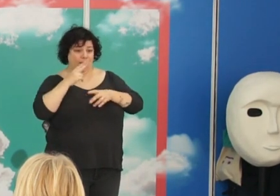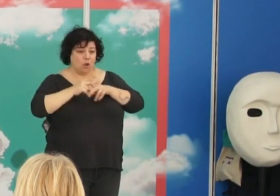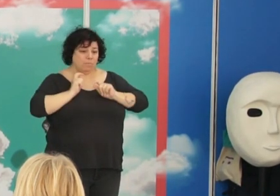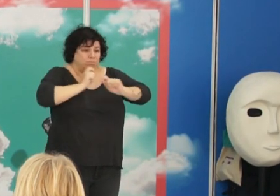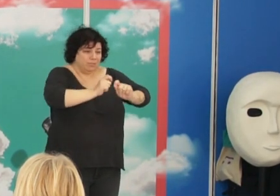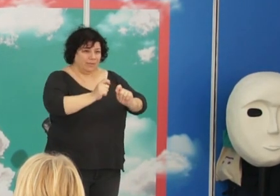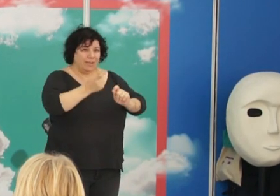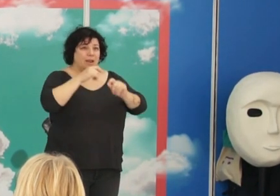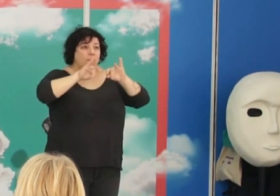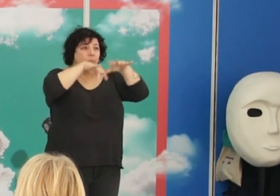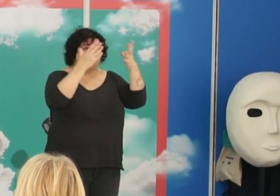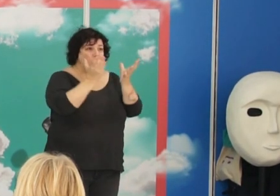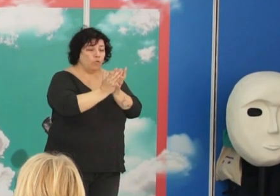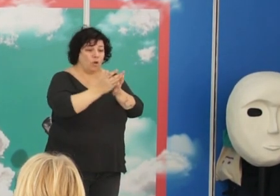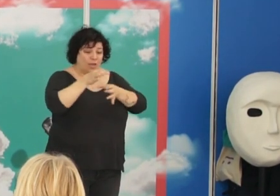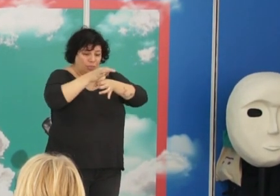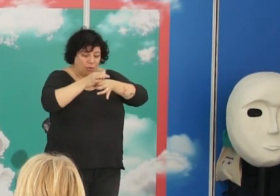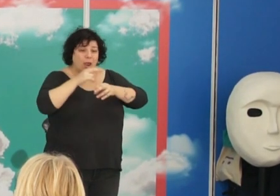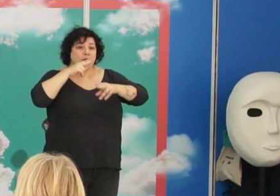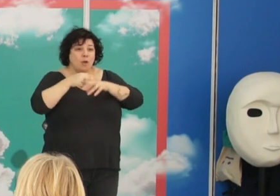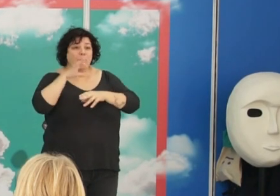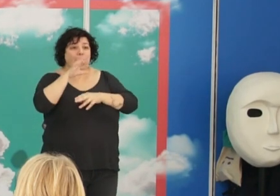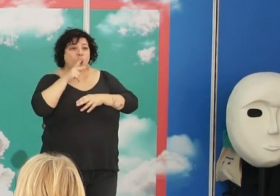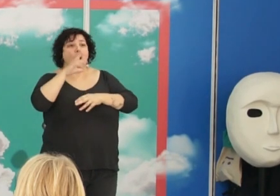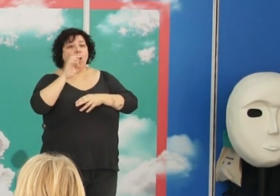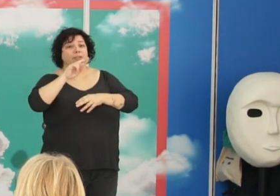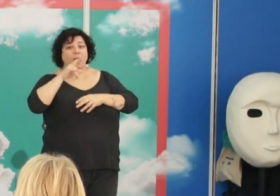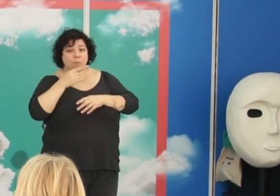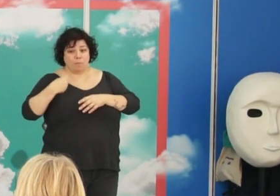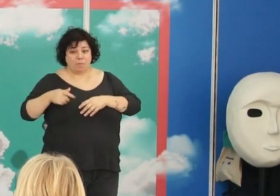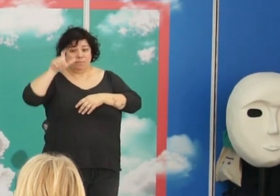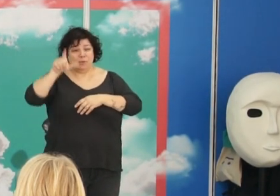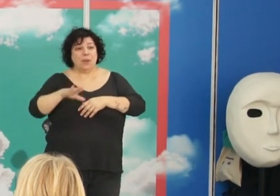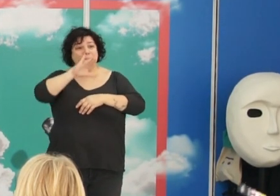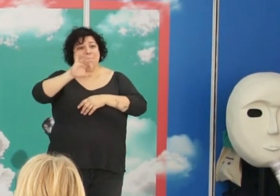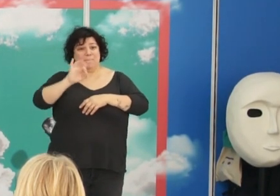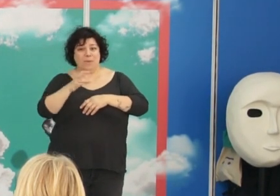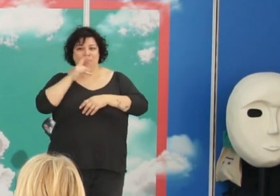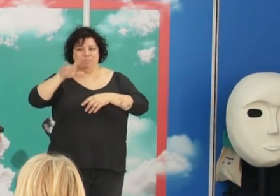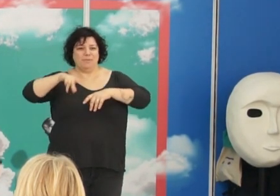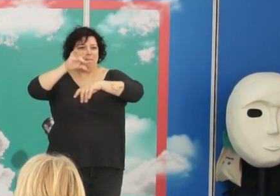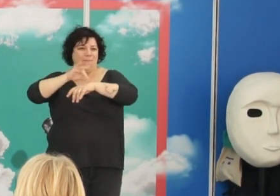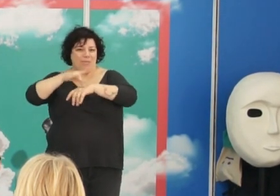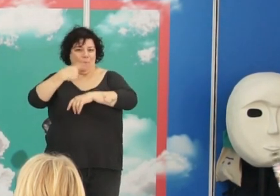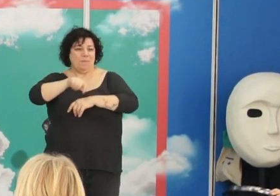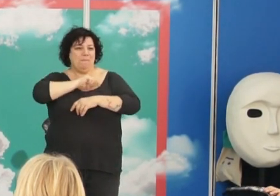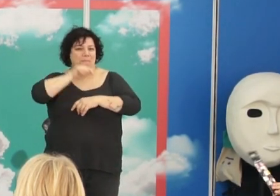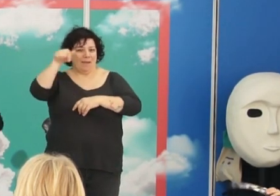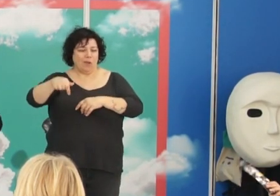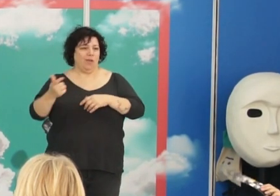en el mundo se conocen las células de Ortega por Pío del Río Ortega, que fue un médico español,